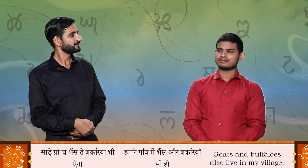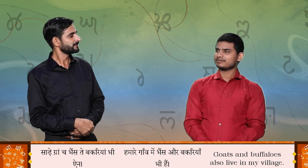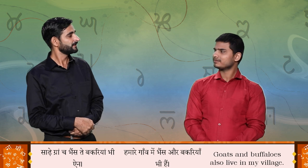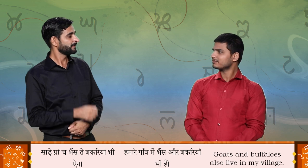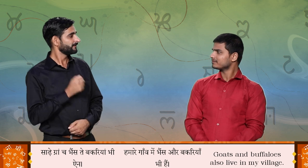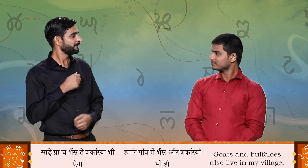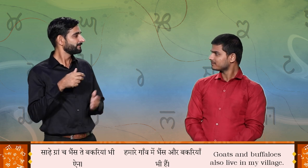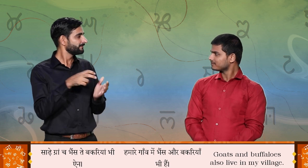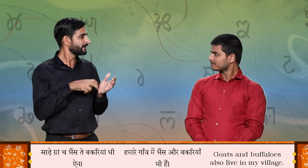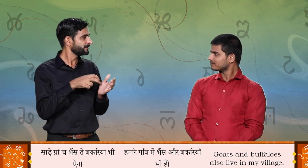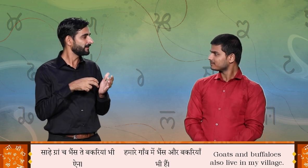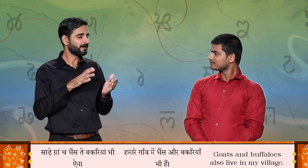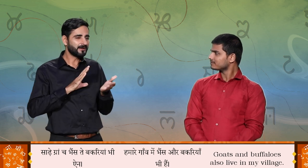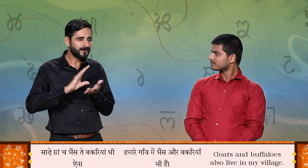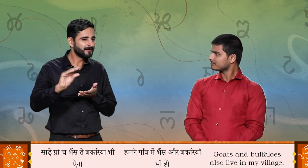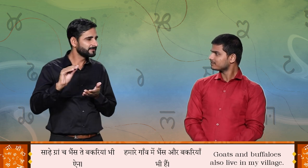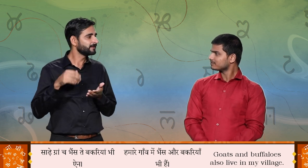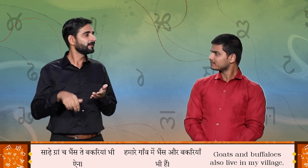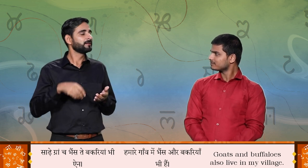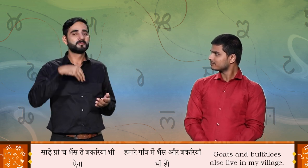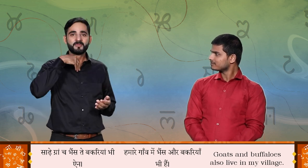साड़े ग्राच बैंस ते बक्रियां भी है ना